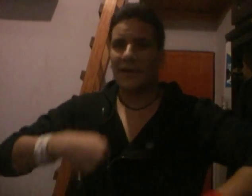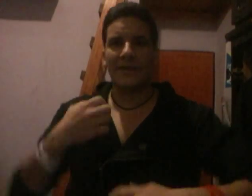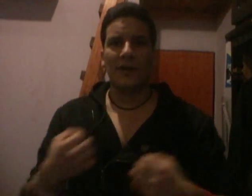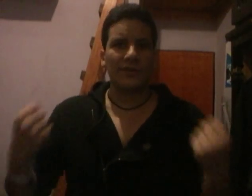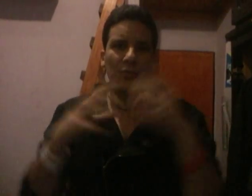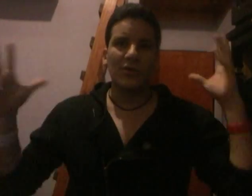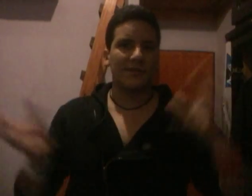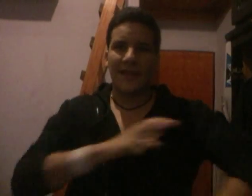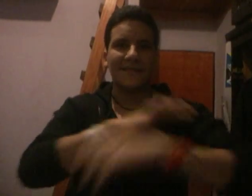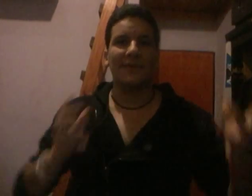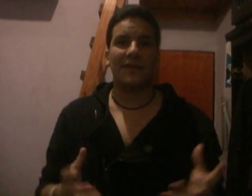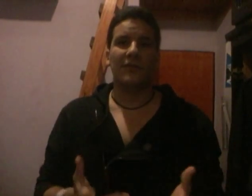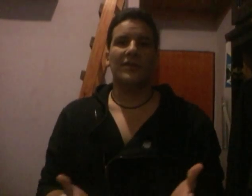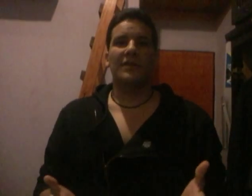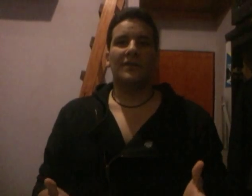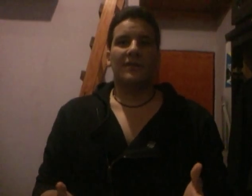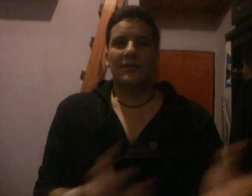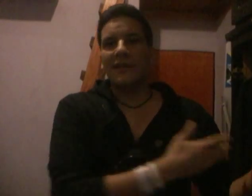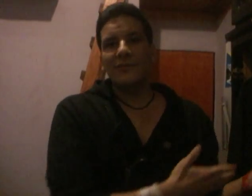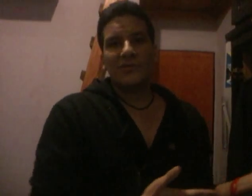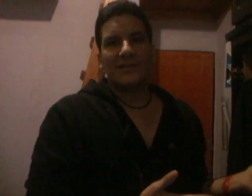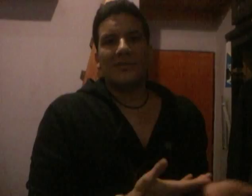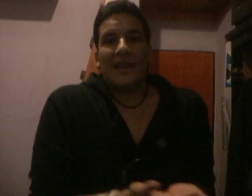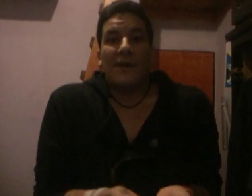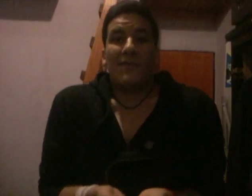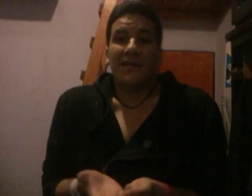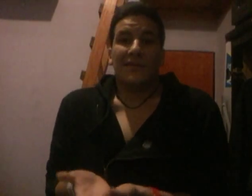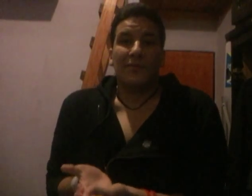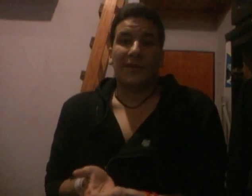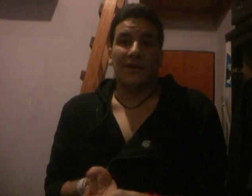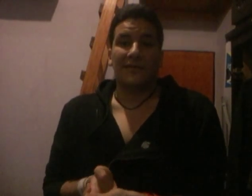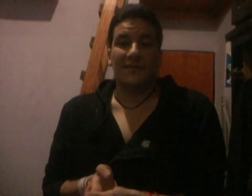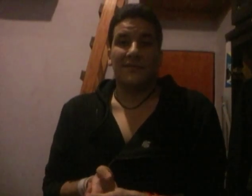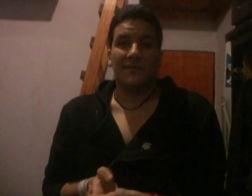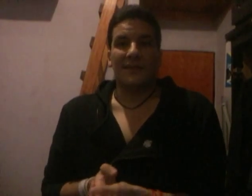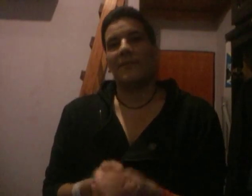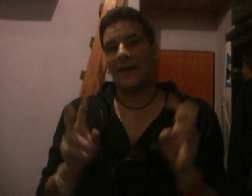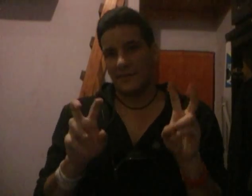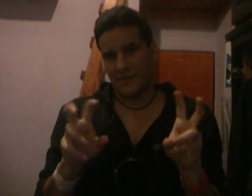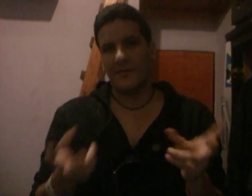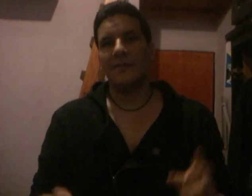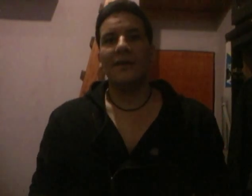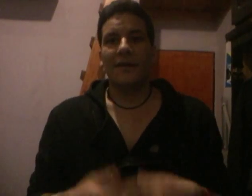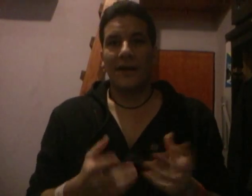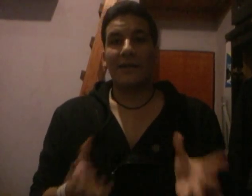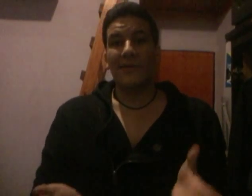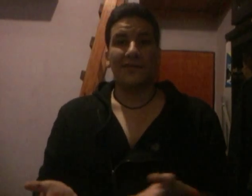manera o la otra, pum, y se envadan y se matan. Lex Luthor secuestra a la mamá de Superman, a la mamá, no, a la mamá de